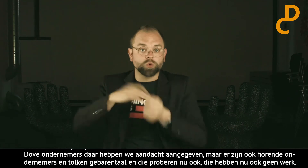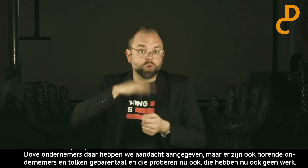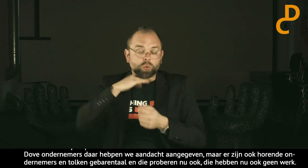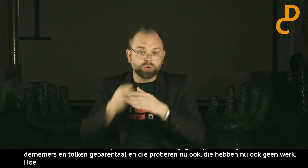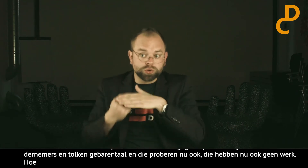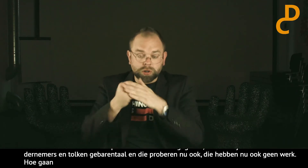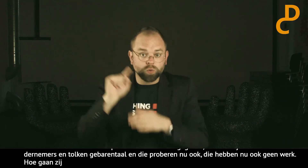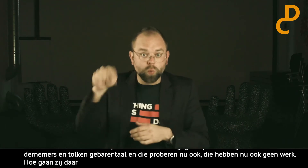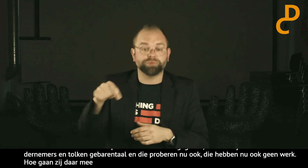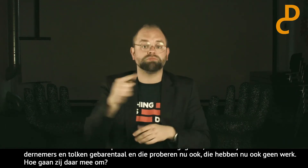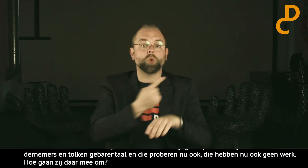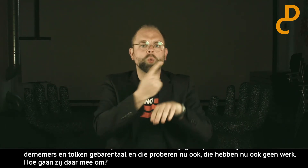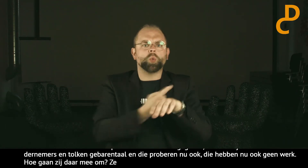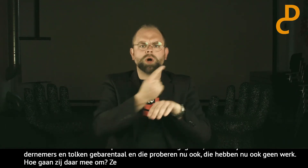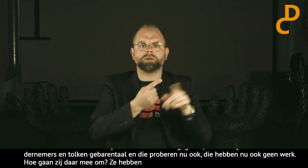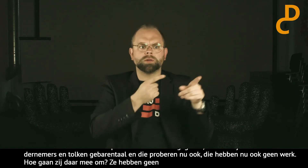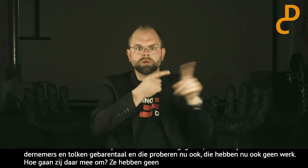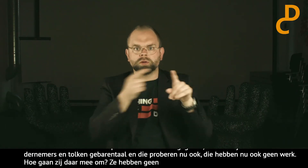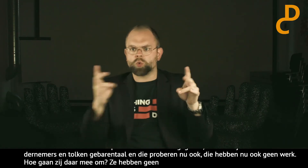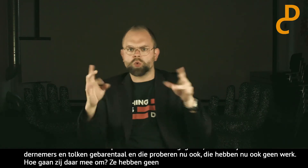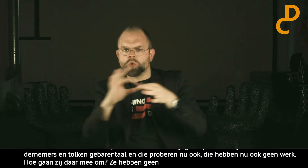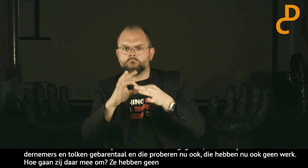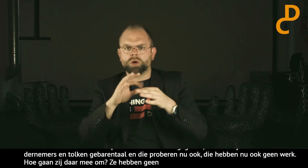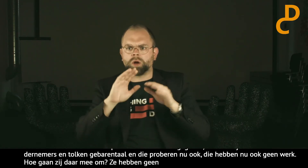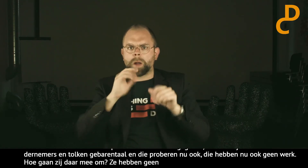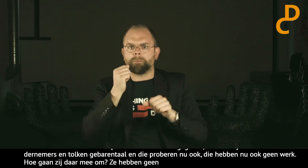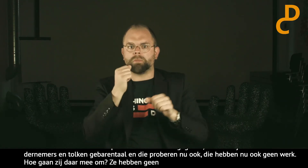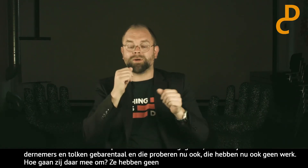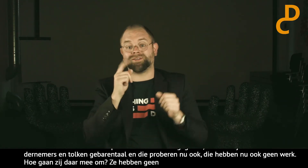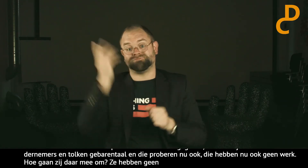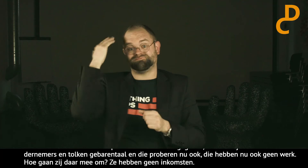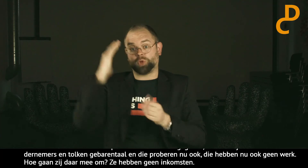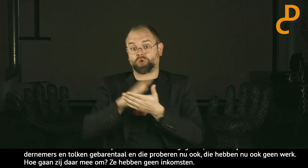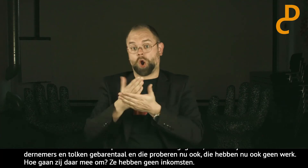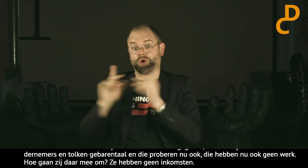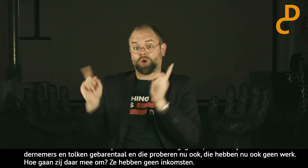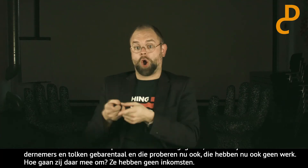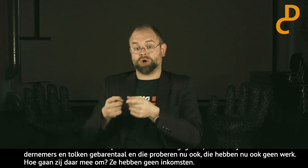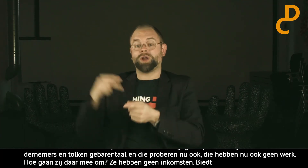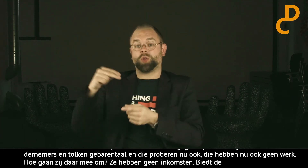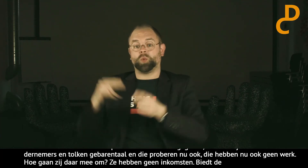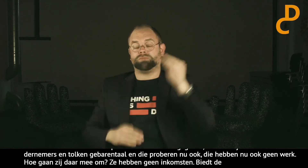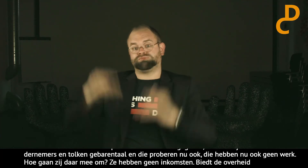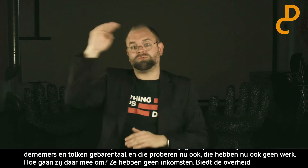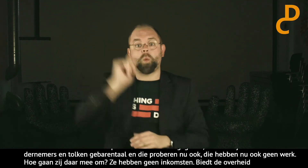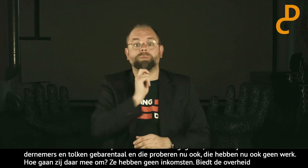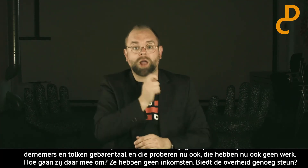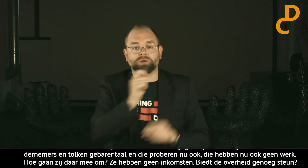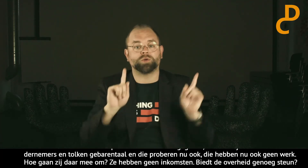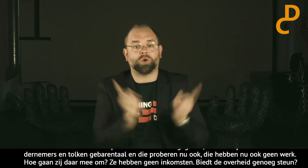hebben geen inkomsten. Heeft de overheid, biedt genoeg steun? Er was eerst een tolken tekort. En nu zijn